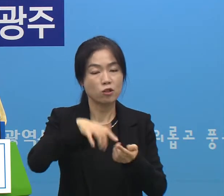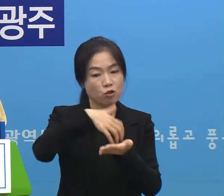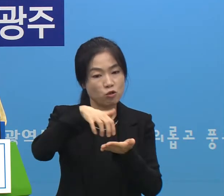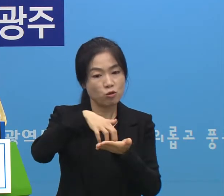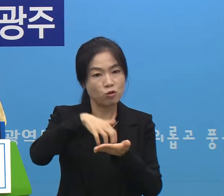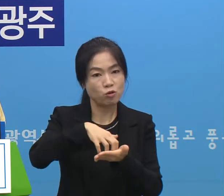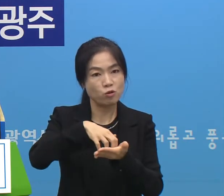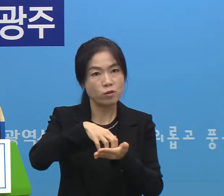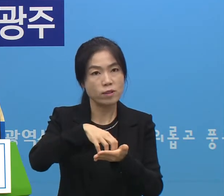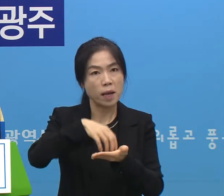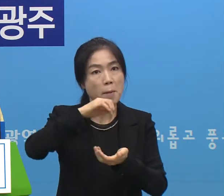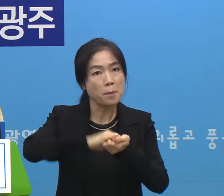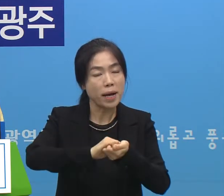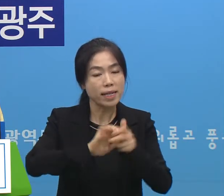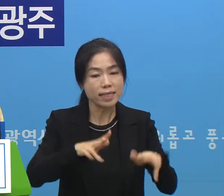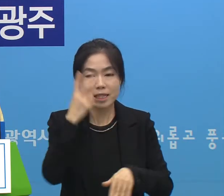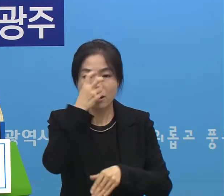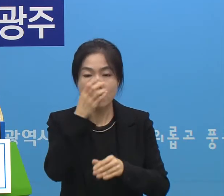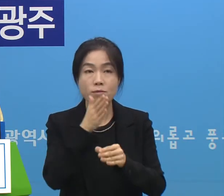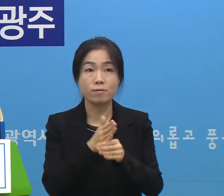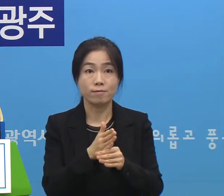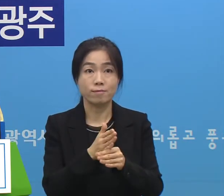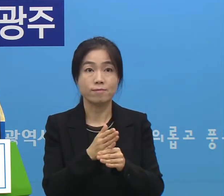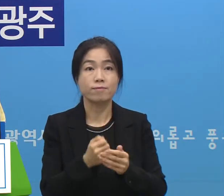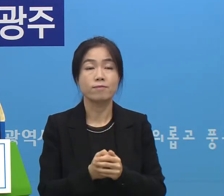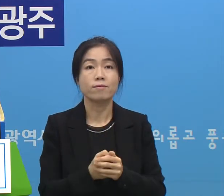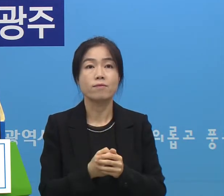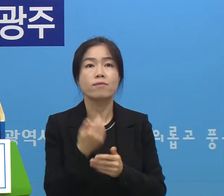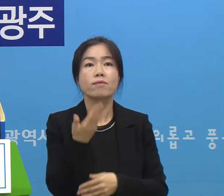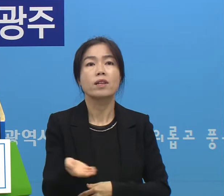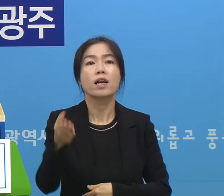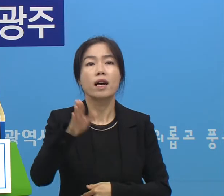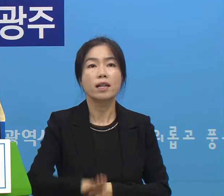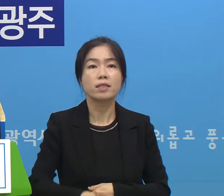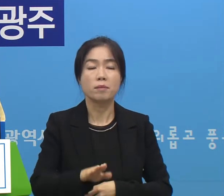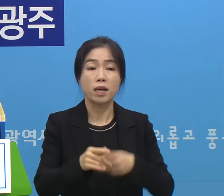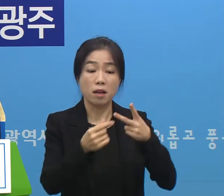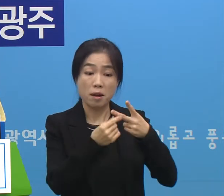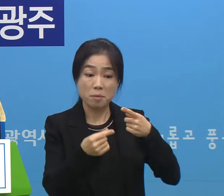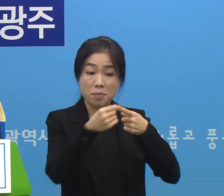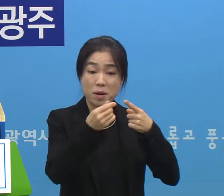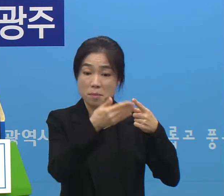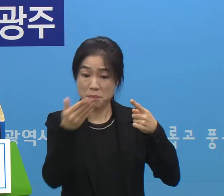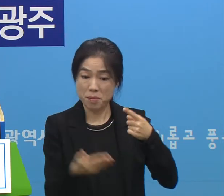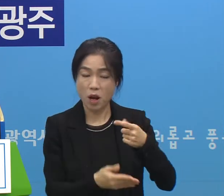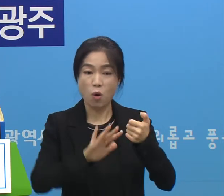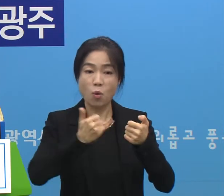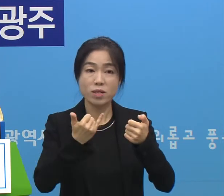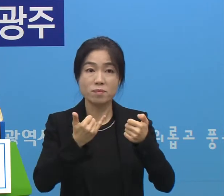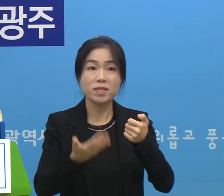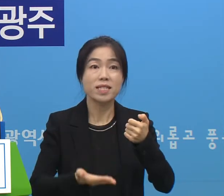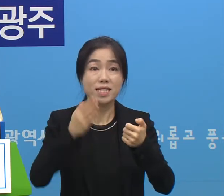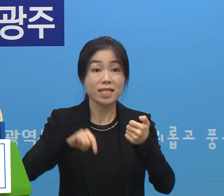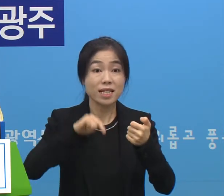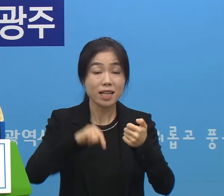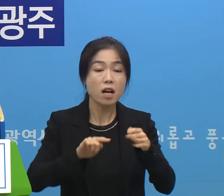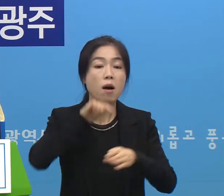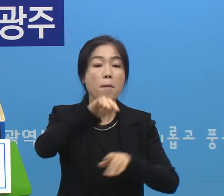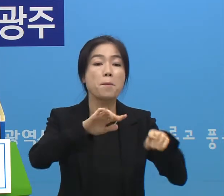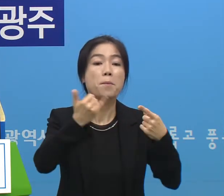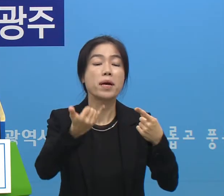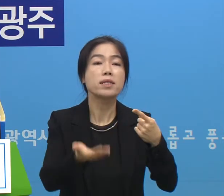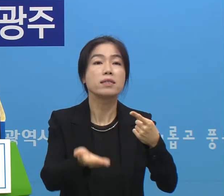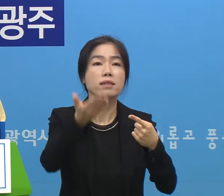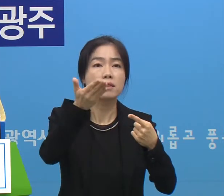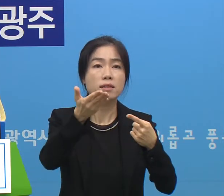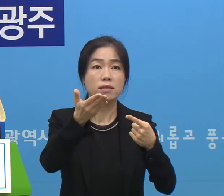제한도 현재는 검토 중에 있습니다 그러나 1단계로 완화되면 50인 이상 실내 실외 100인